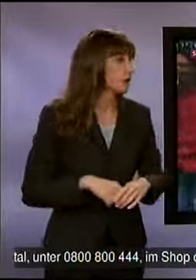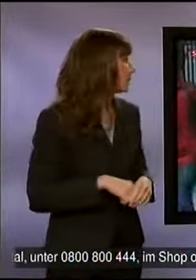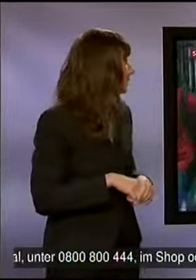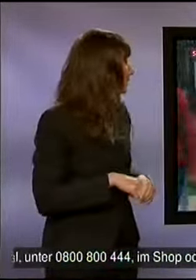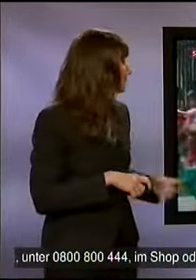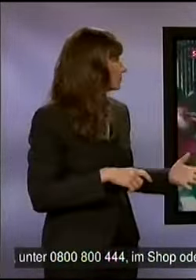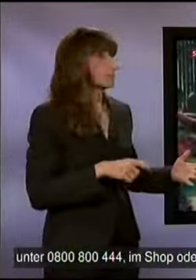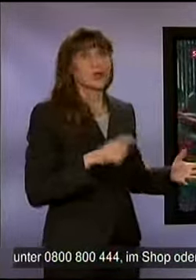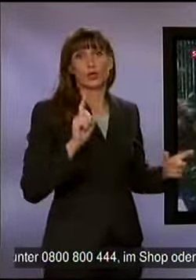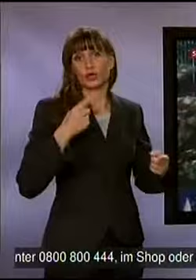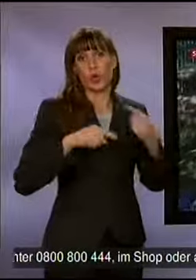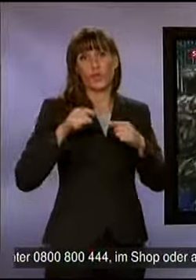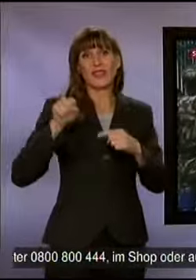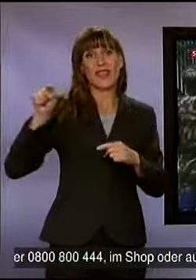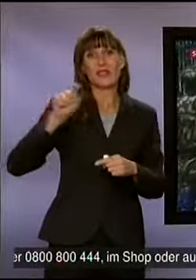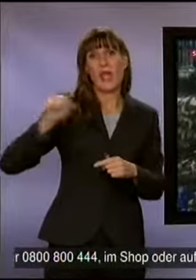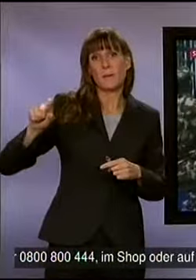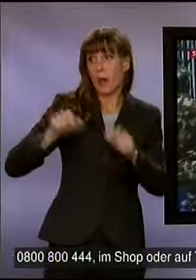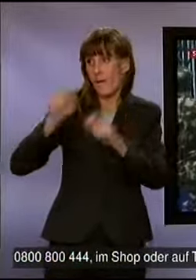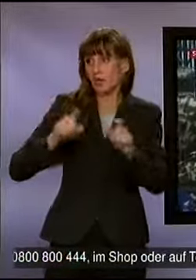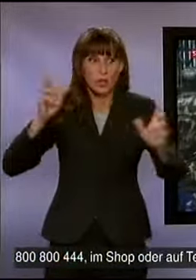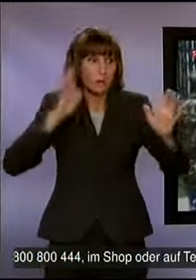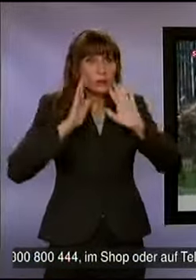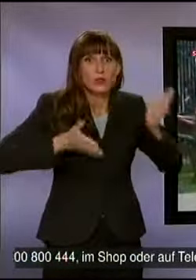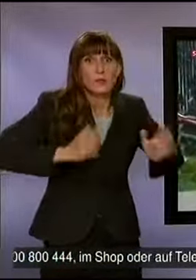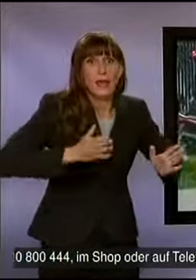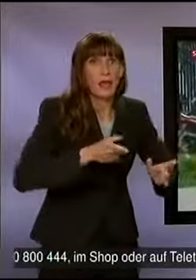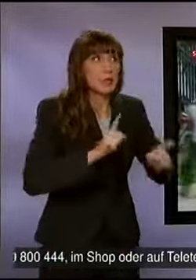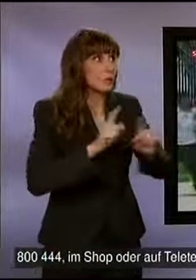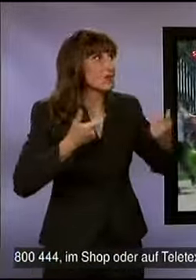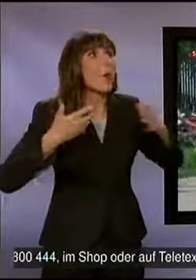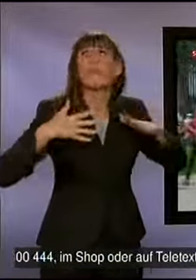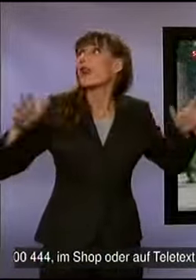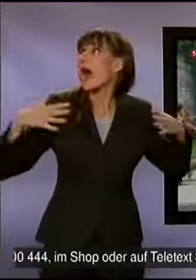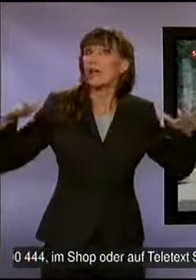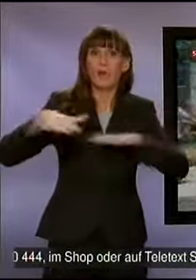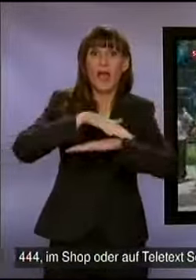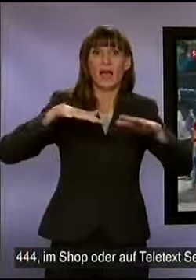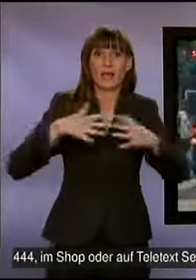wieder rennen die Menschen in Nepal. Schon wieder müssen sie sich auf offene Flächen in Sicherheit bringen.